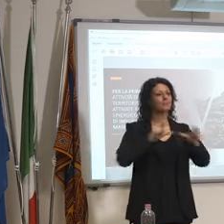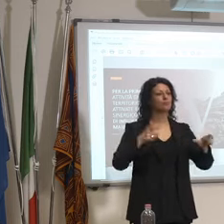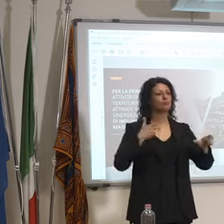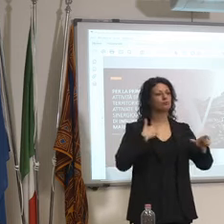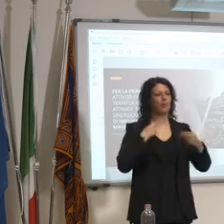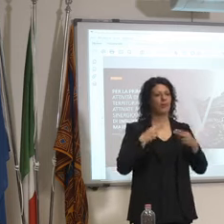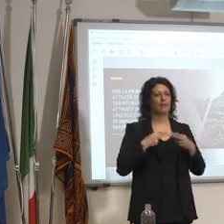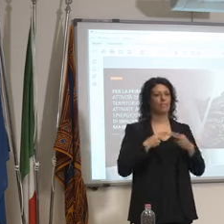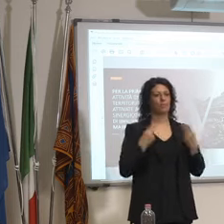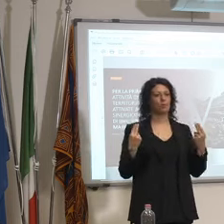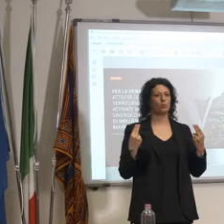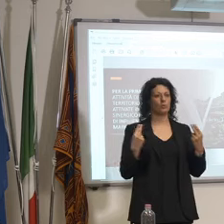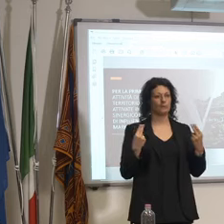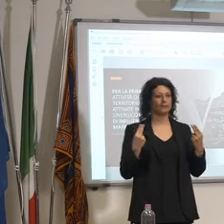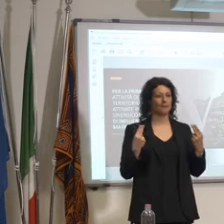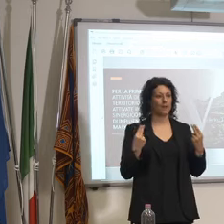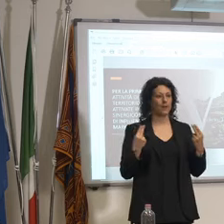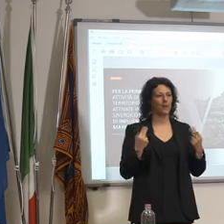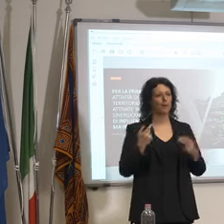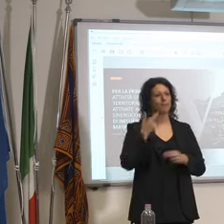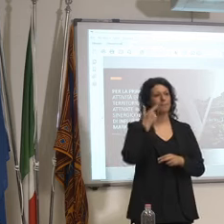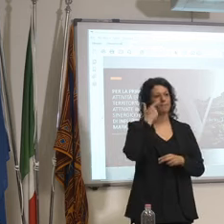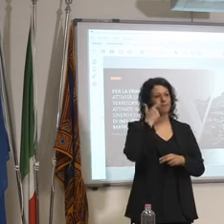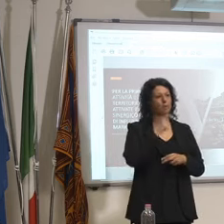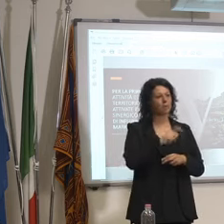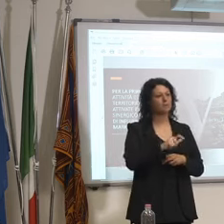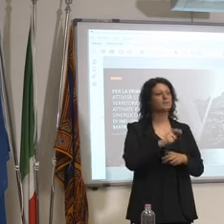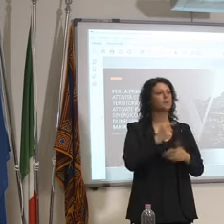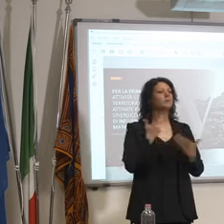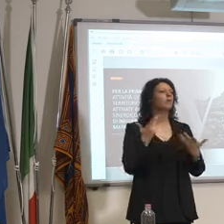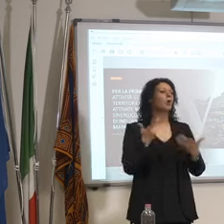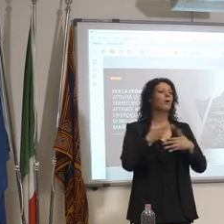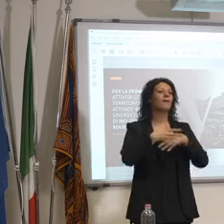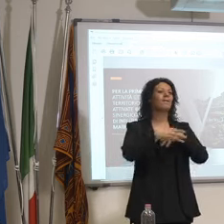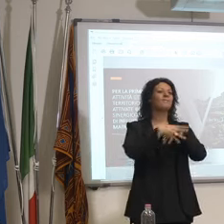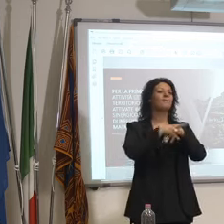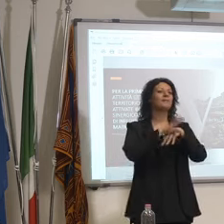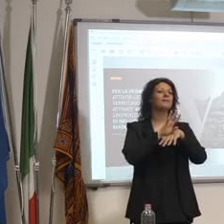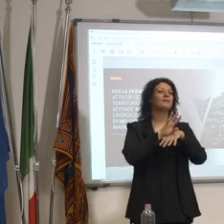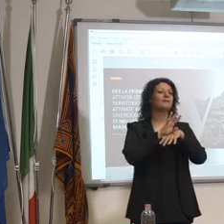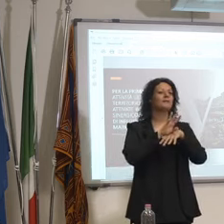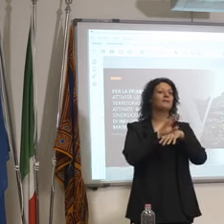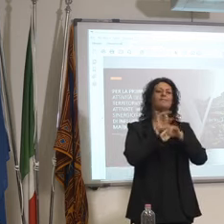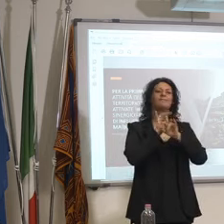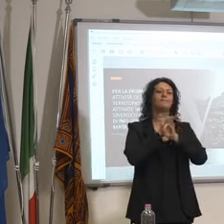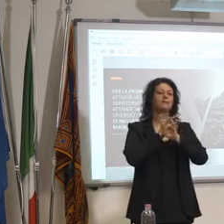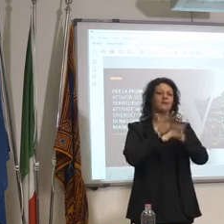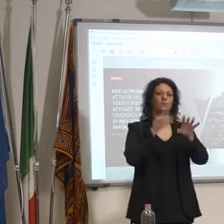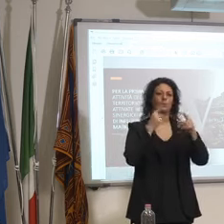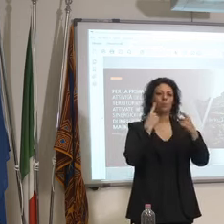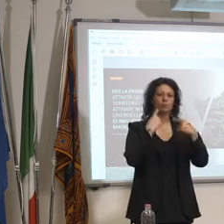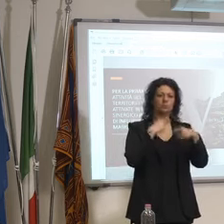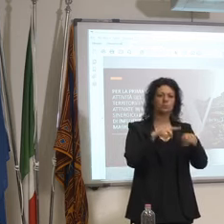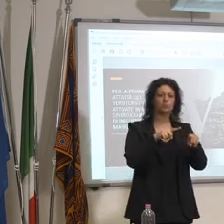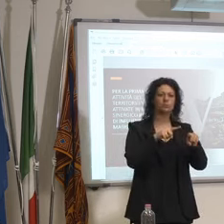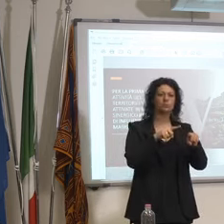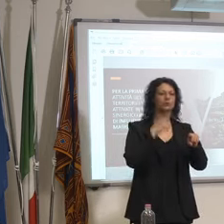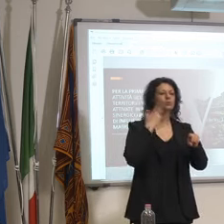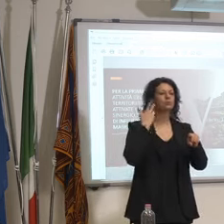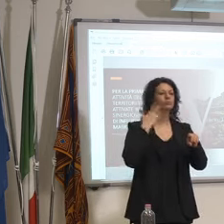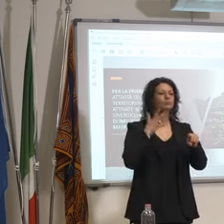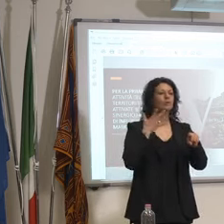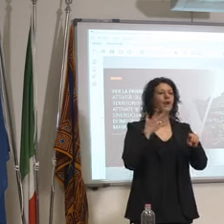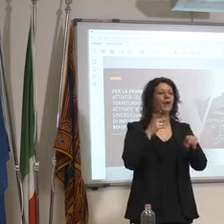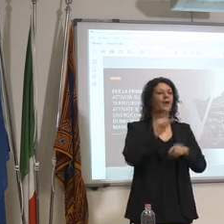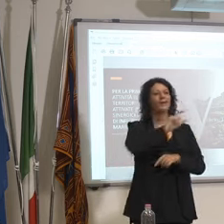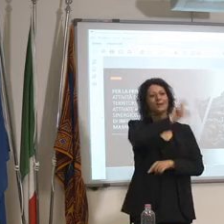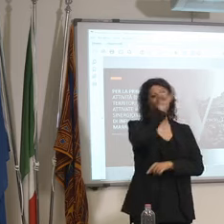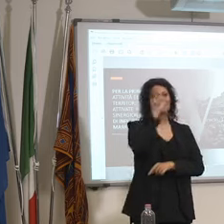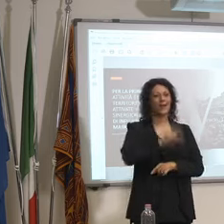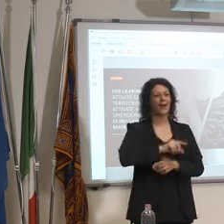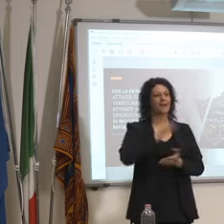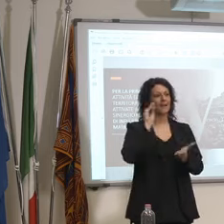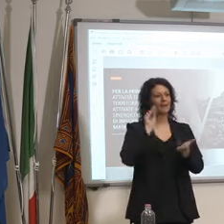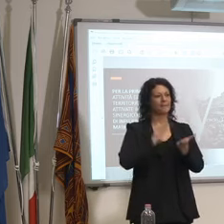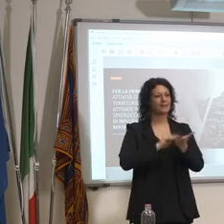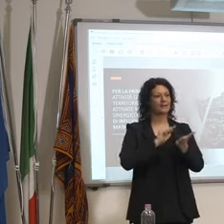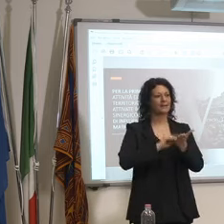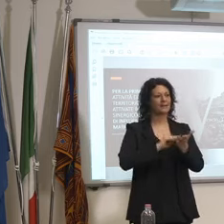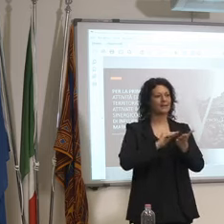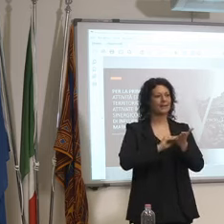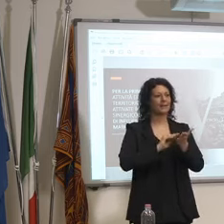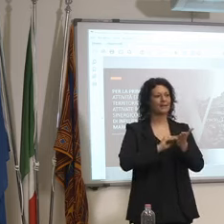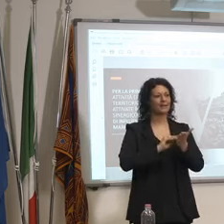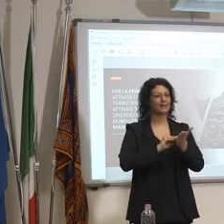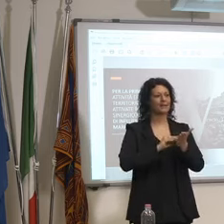essendo questo virus come ormai è stato accertato presente in Italia da circa 6